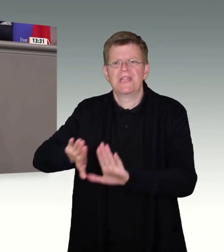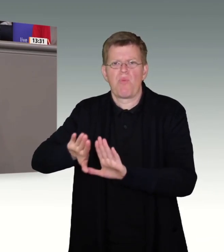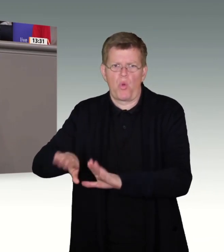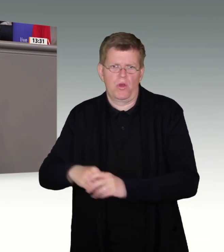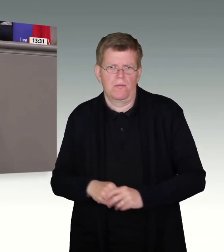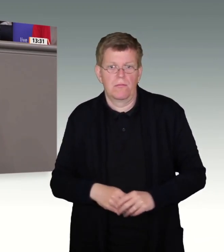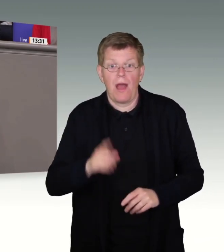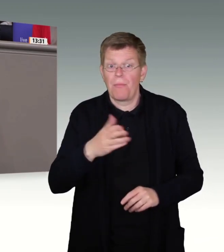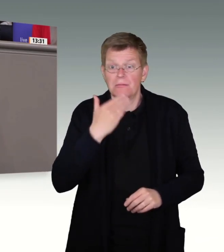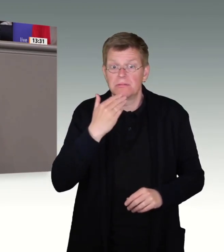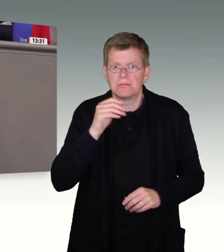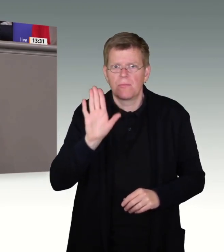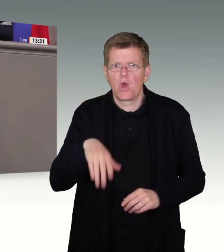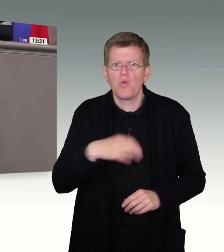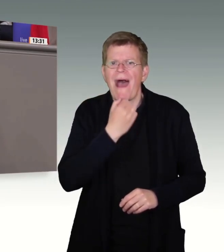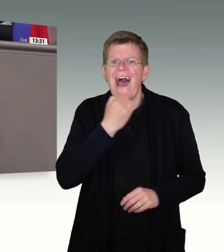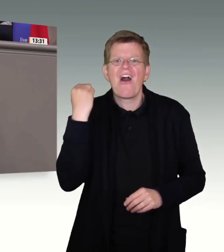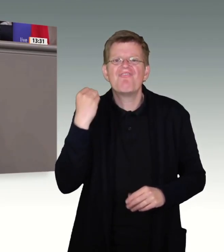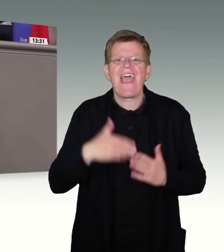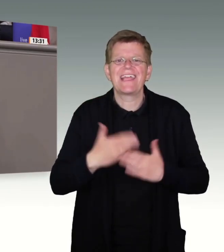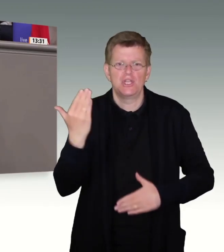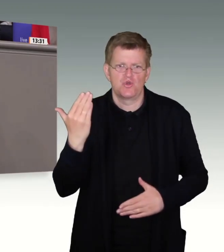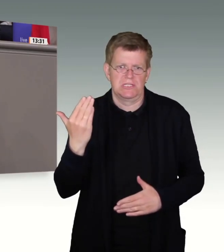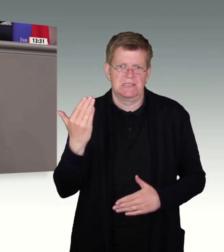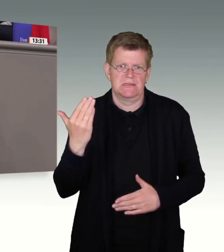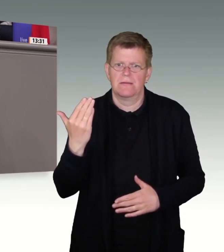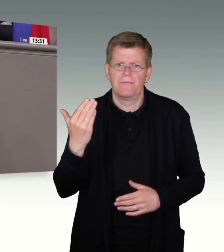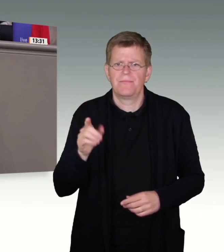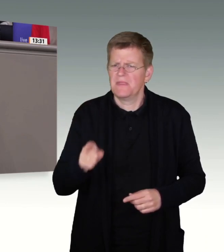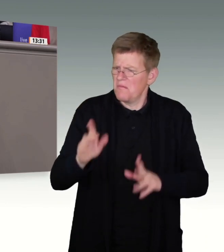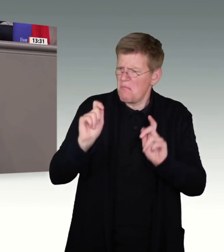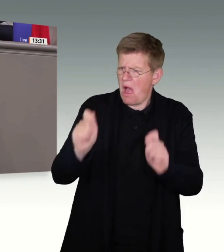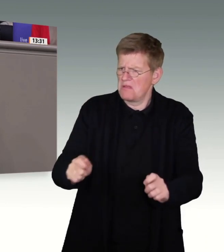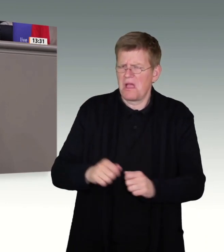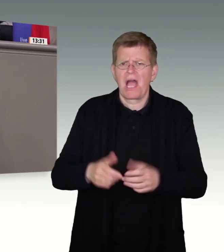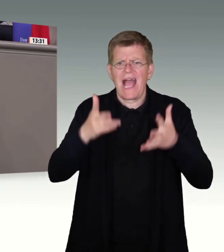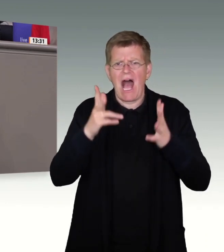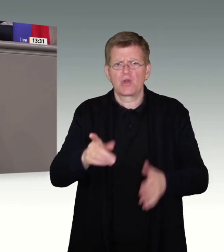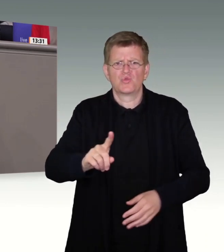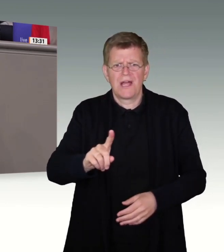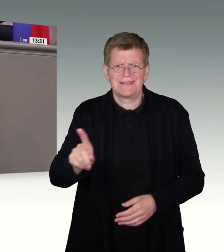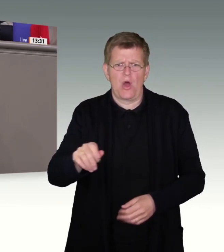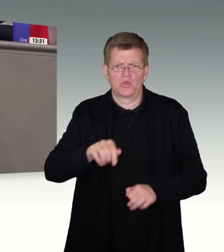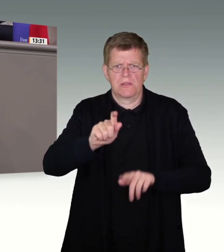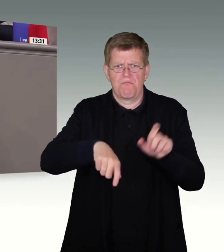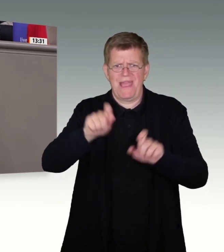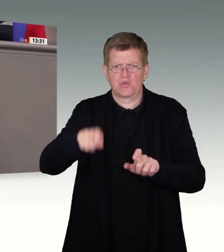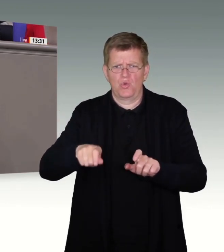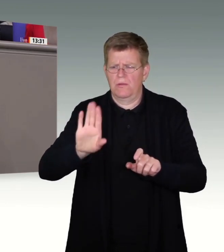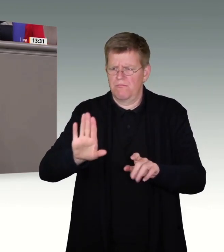von Fake News. Sie behaupten in Ihrem Antrag, dass 800 000 Personen in Deutschland leben, deren